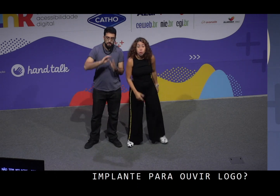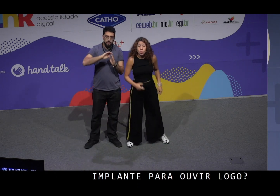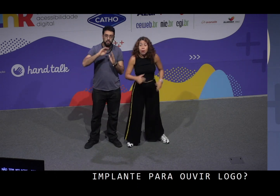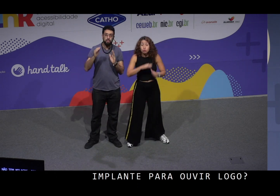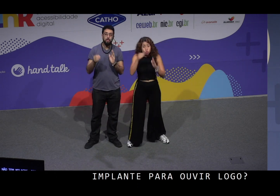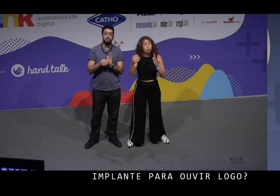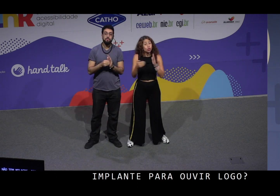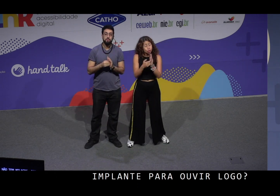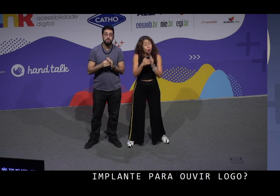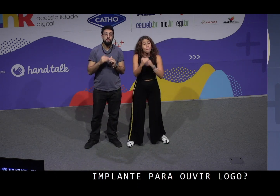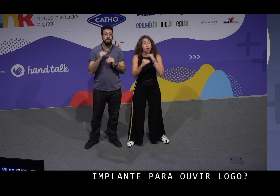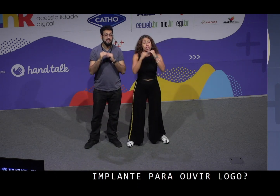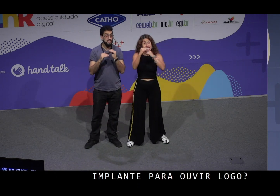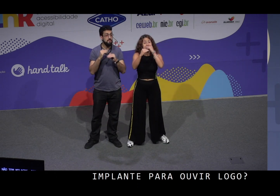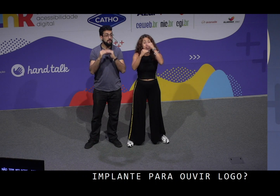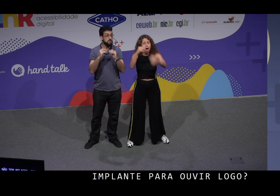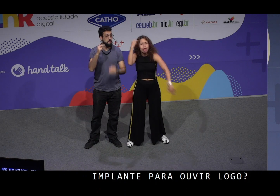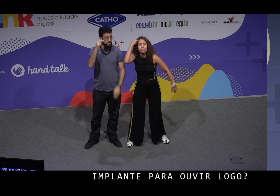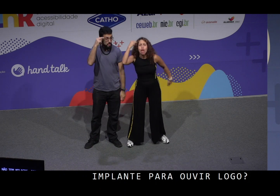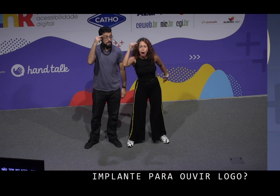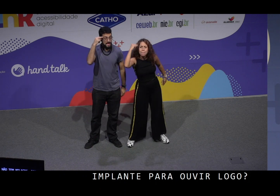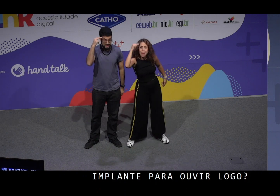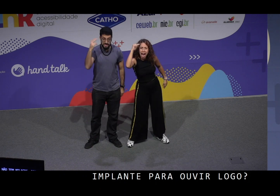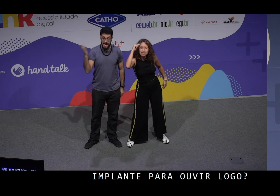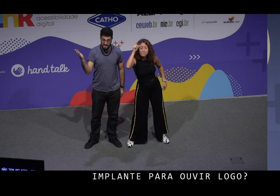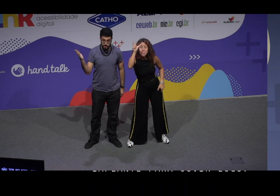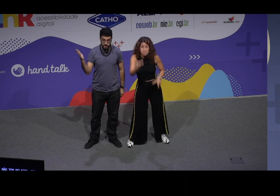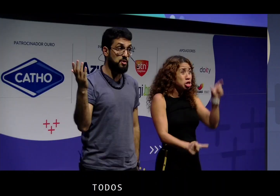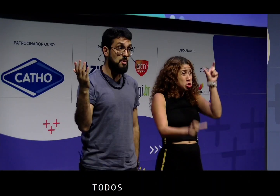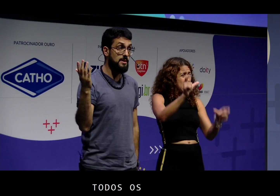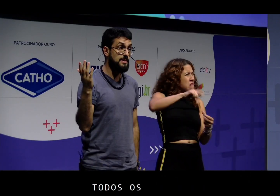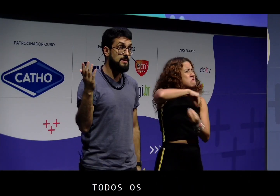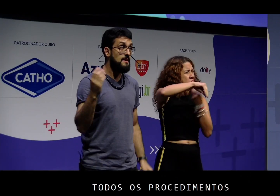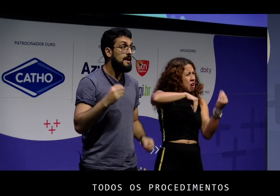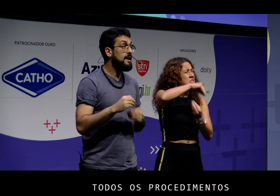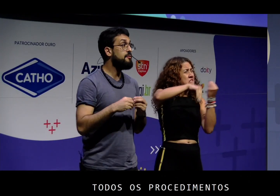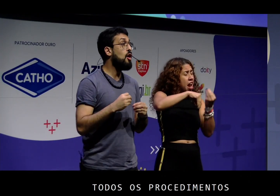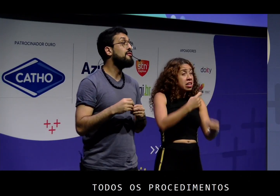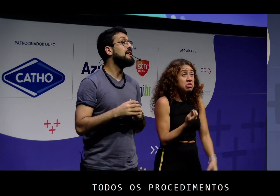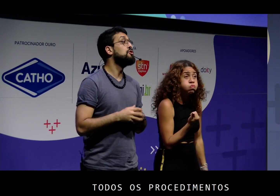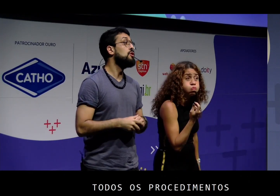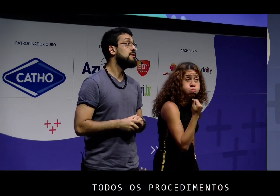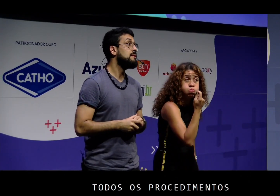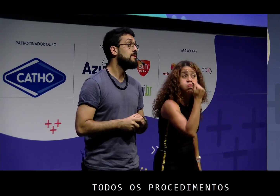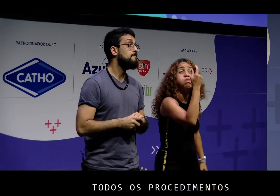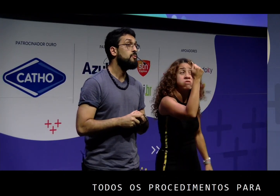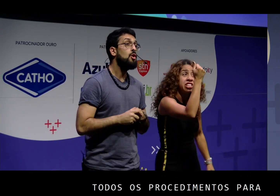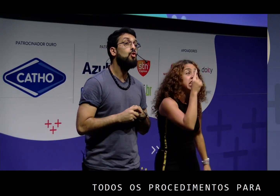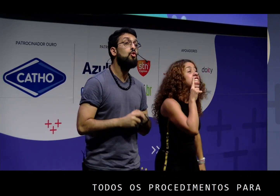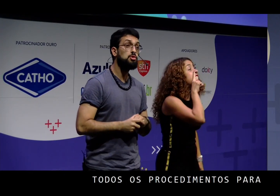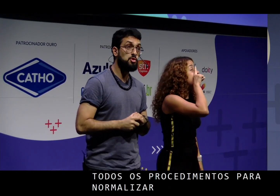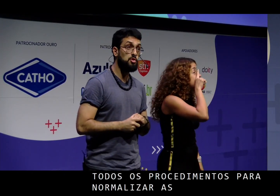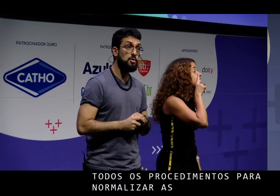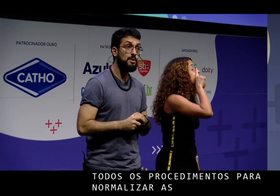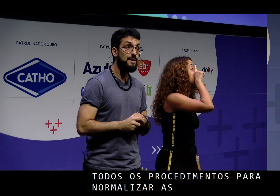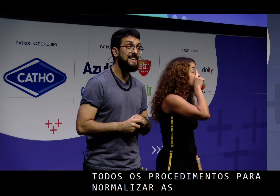Todos os procedimentos para normalizar as pessoas envolvem dor, custo e